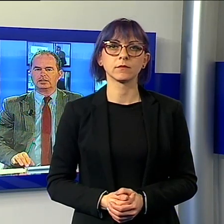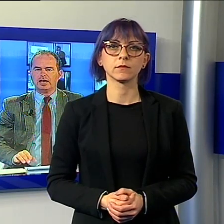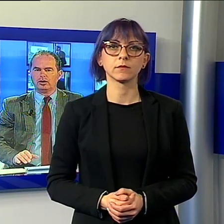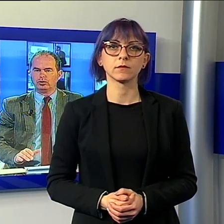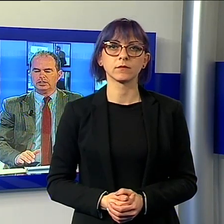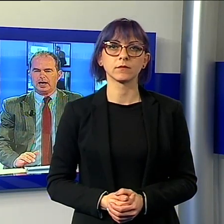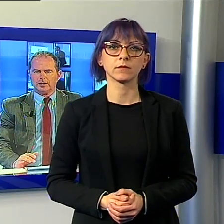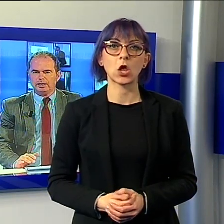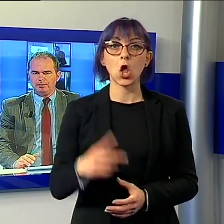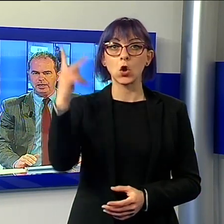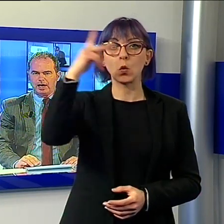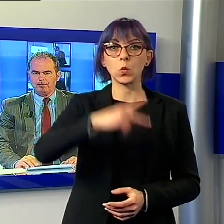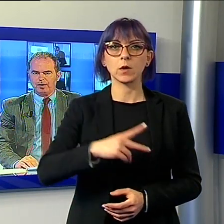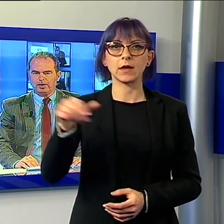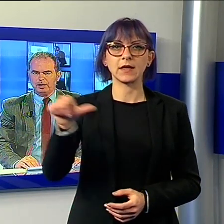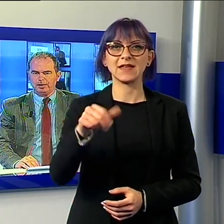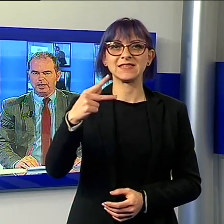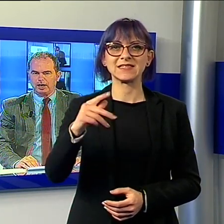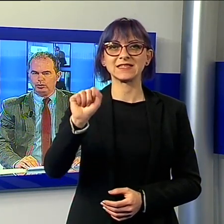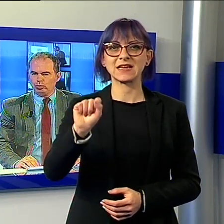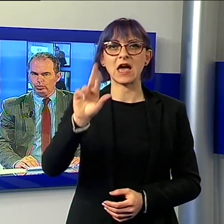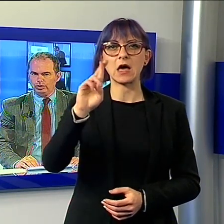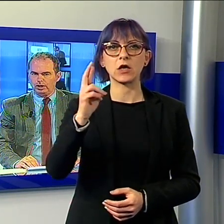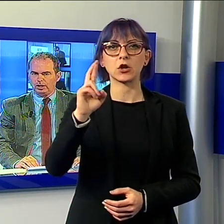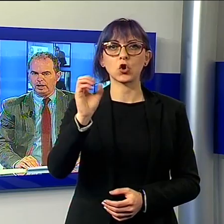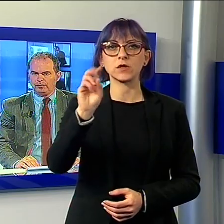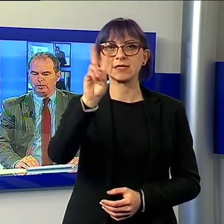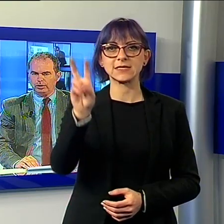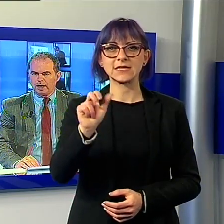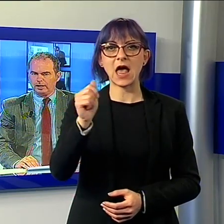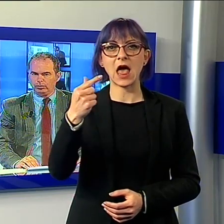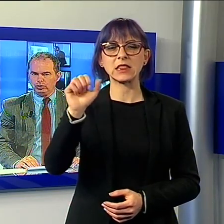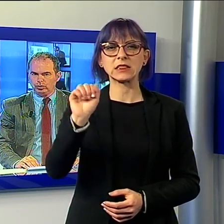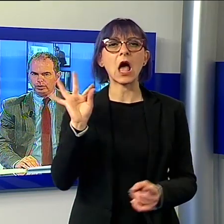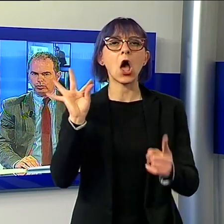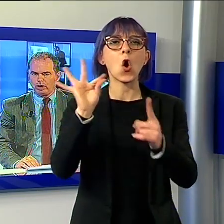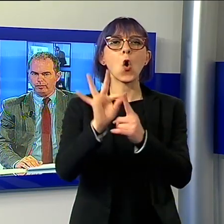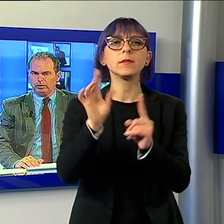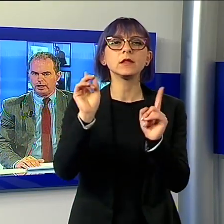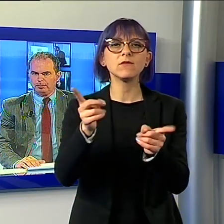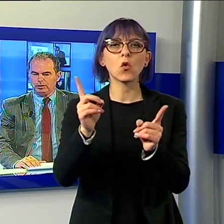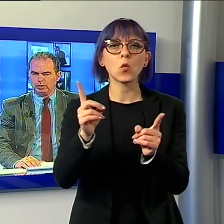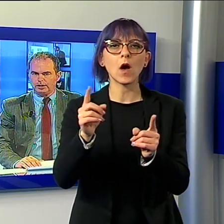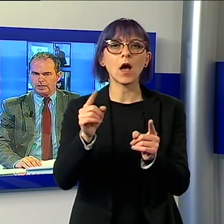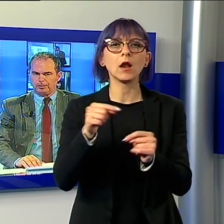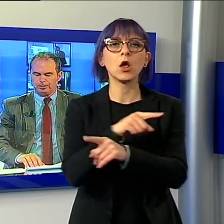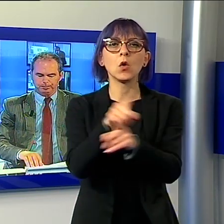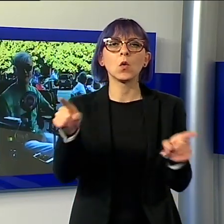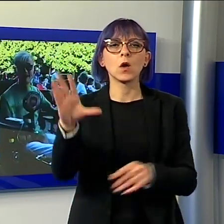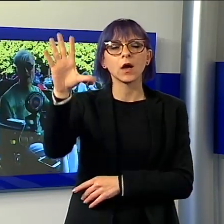scarrozzata, che mira a far capire a tutti le difficoltà che ogni giorno devono affrontare le persone disabili. Una